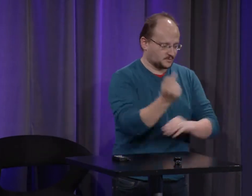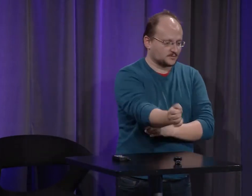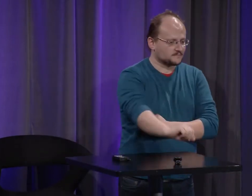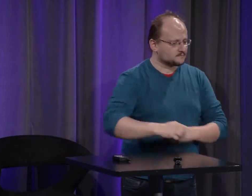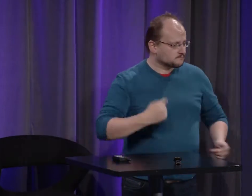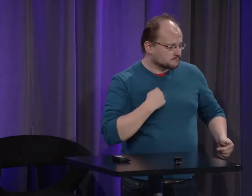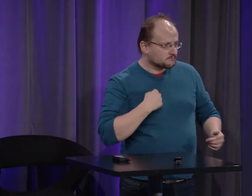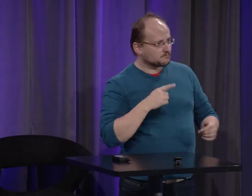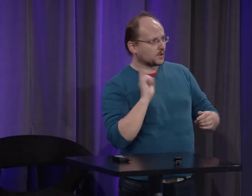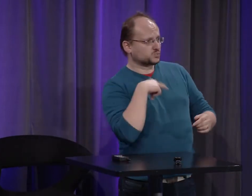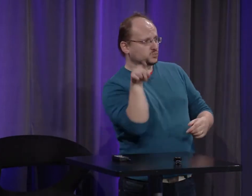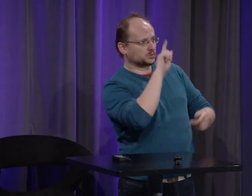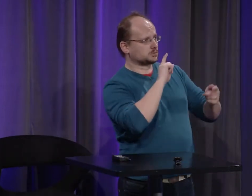'histoire par exemple des loges disaient